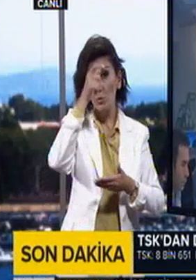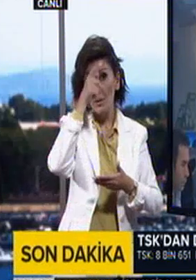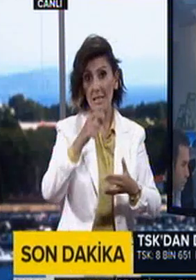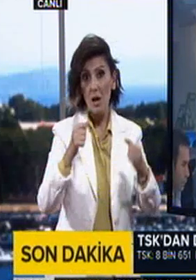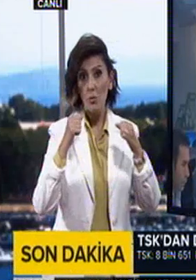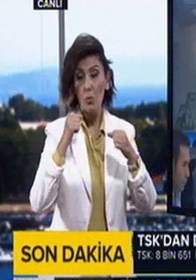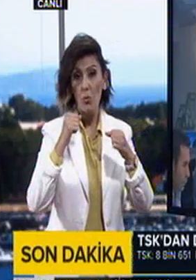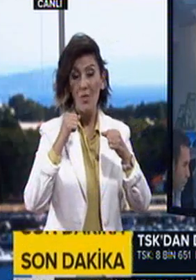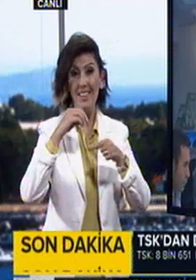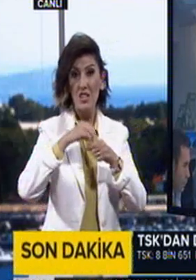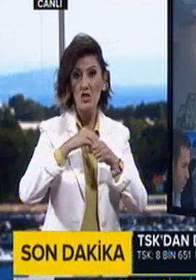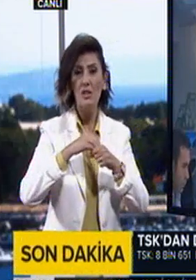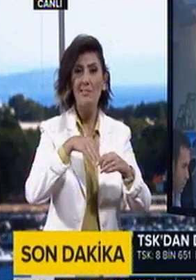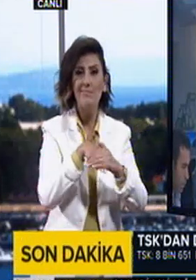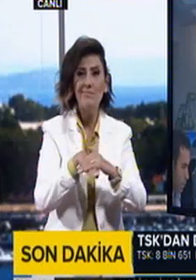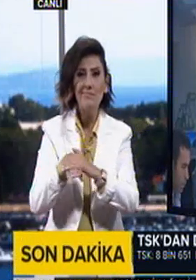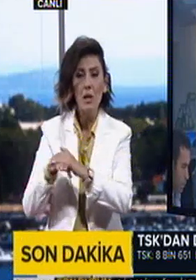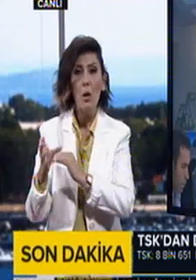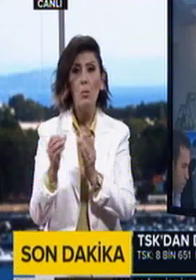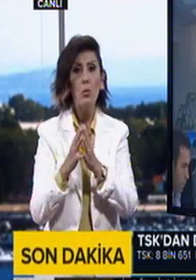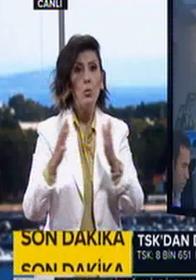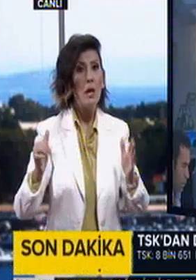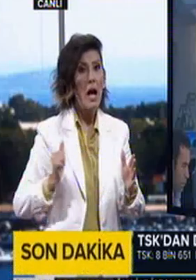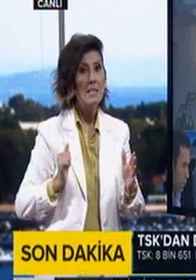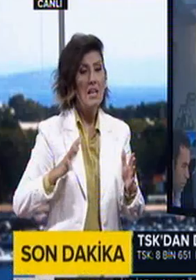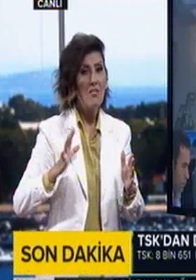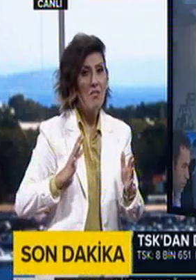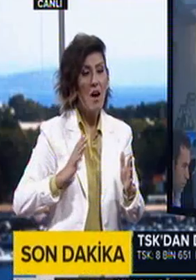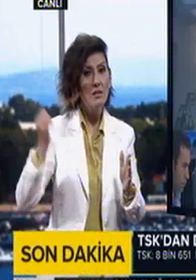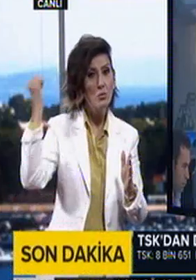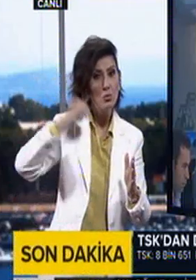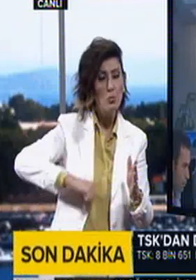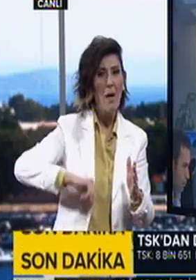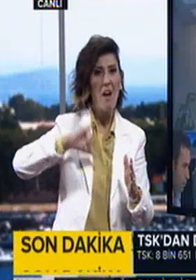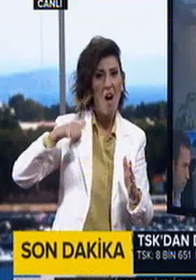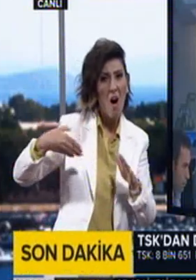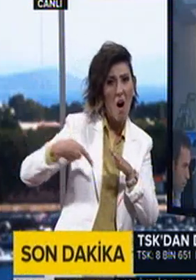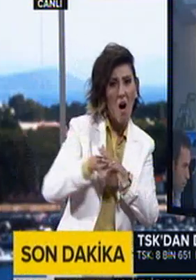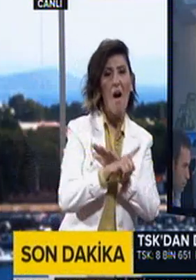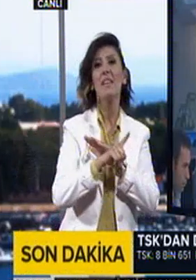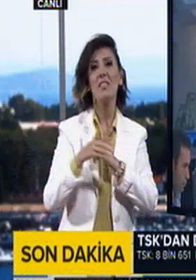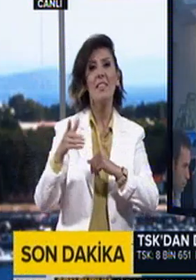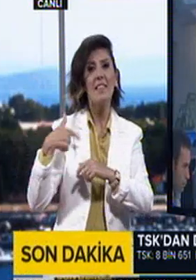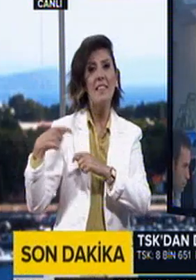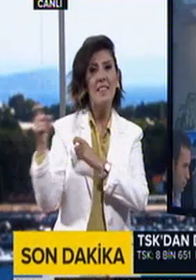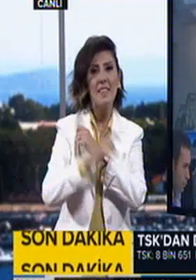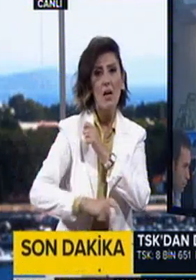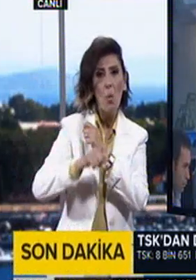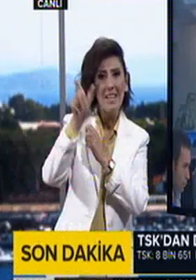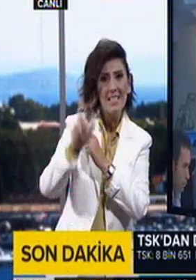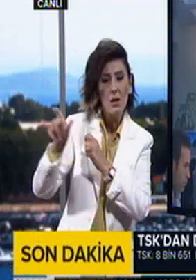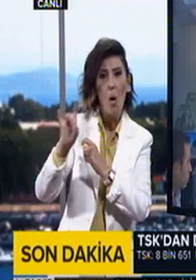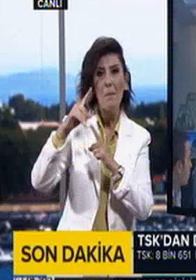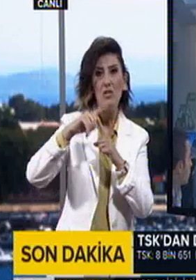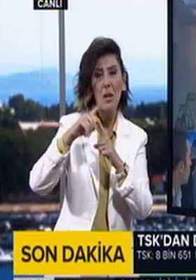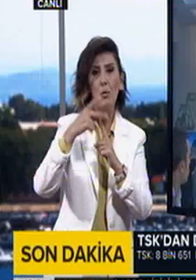Kuvvetleri içerisinde yuvalanmış büyük çoğunluğu asker ilbisesi taşıyan illegal çete mensubu hain teröristler tarafından 15 Temmuz 2016